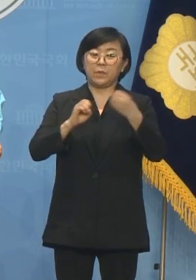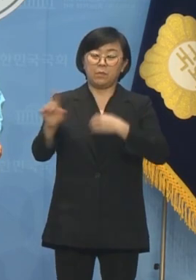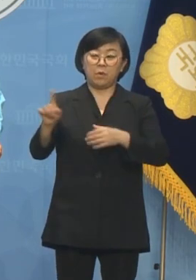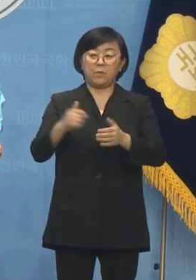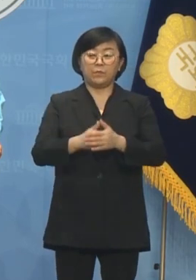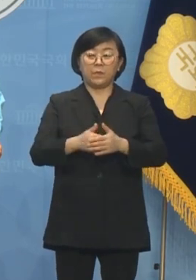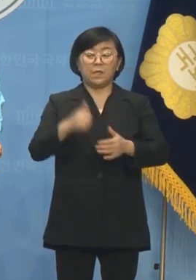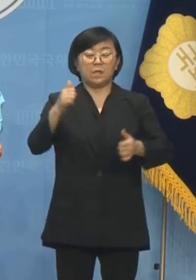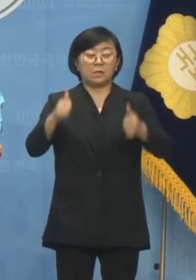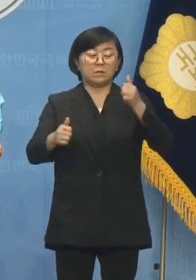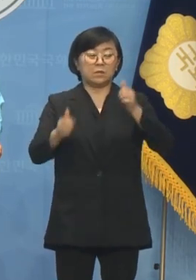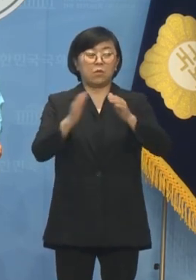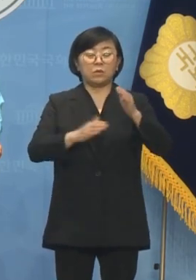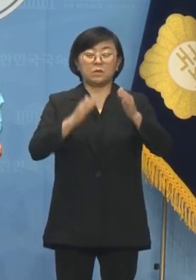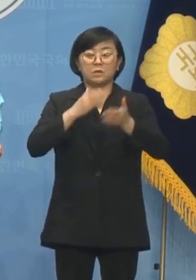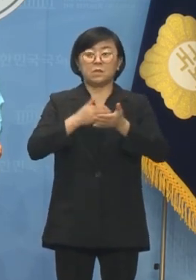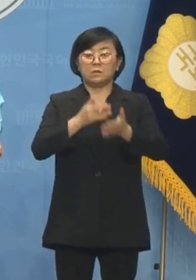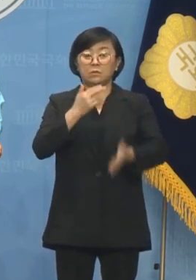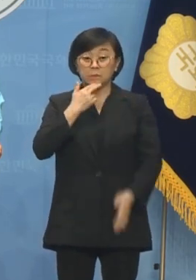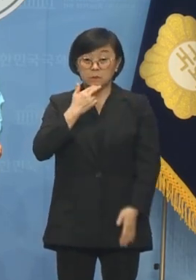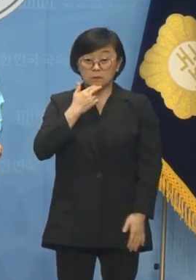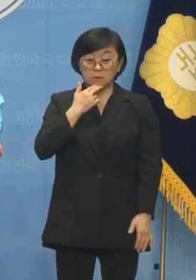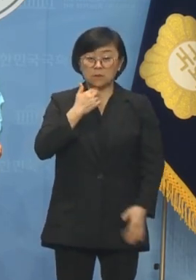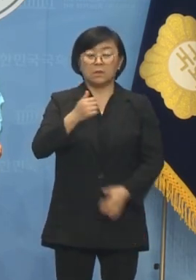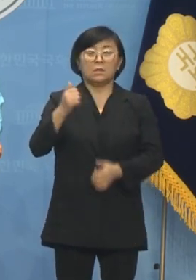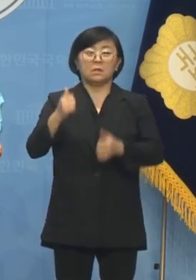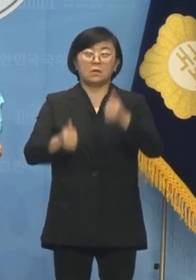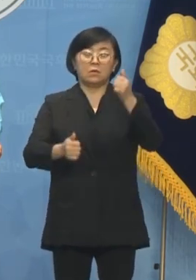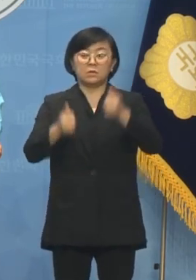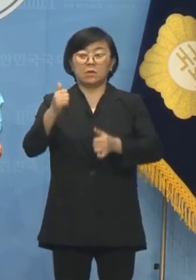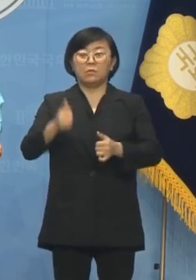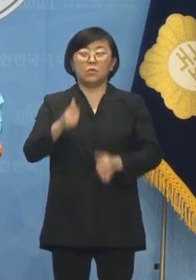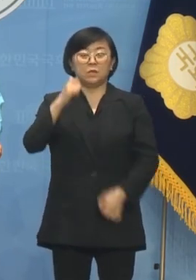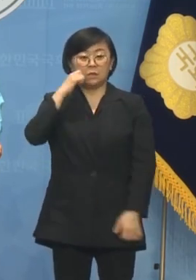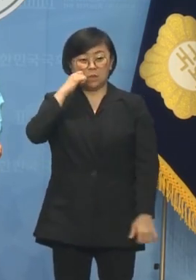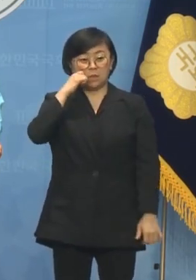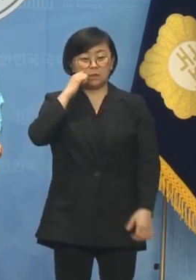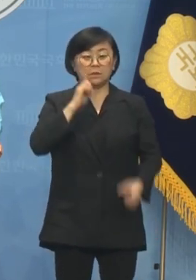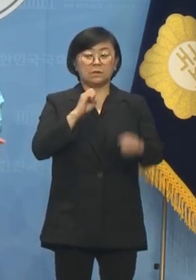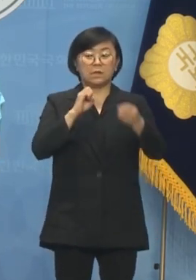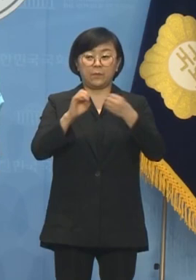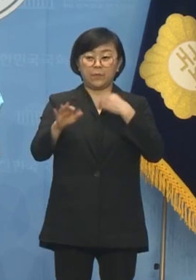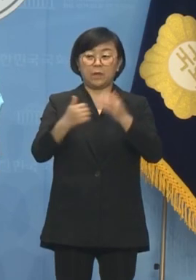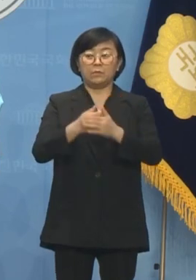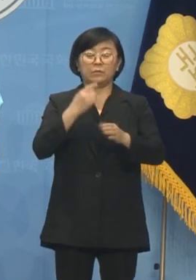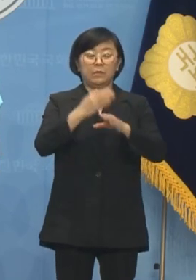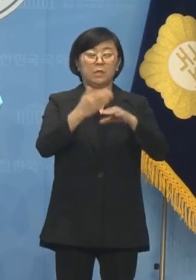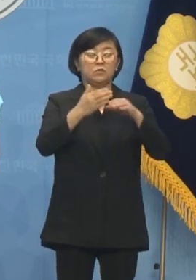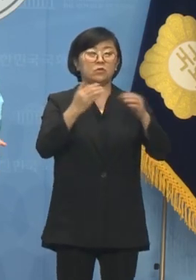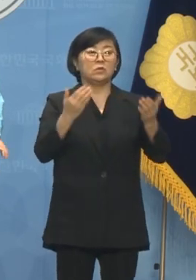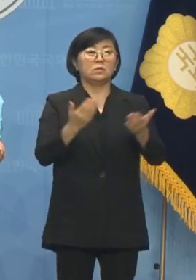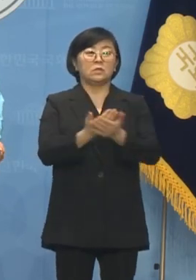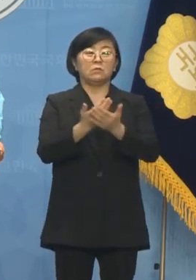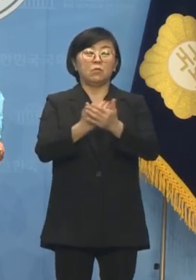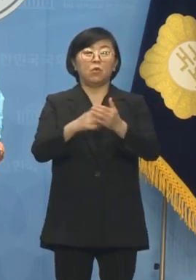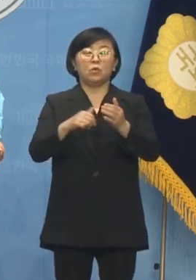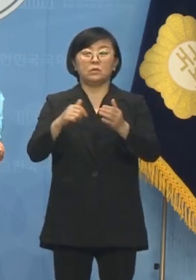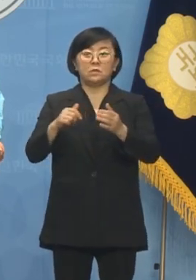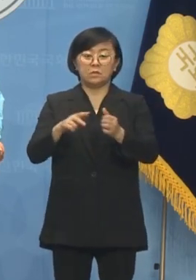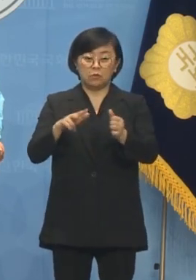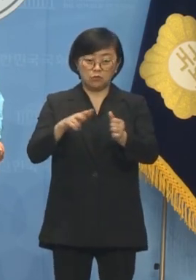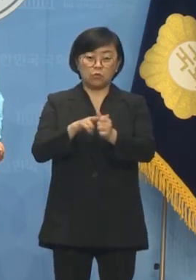경선 공식 제안이 없었기에 경선을 출 수 없다라는 답변은 민주진보 진영의 후보로는